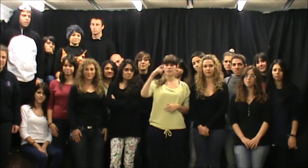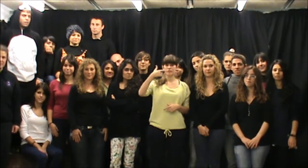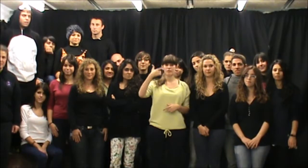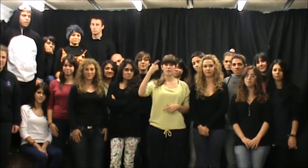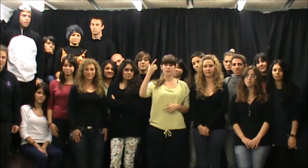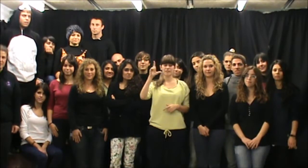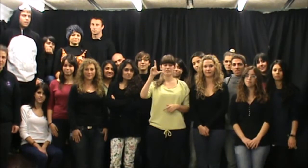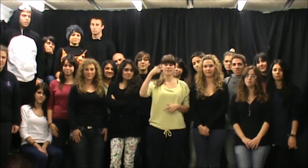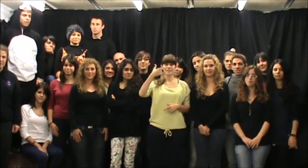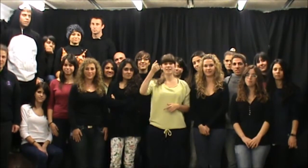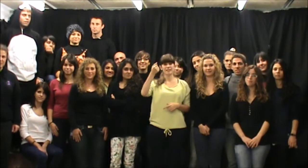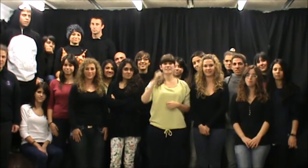Olga.